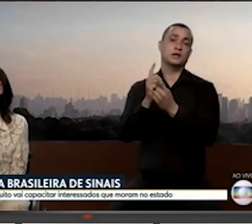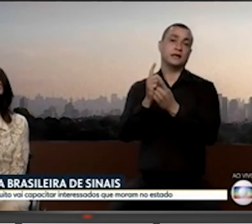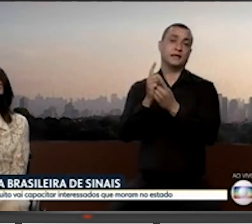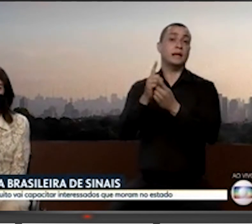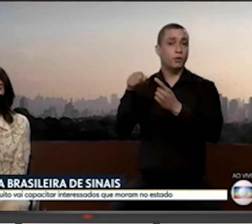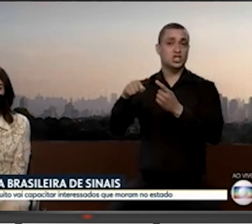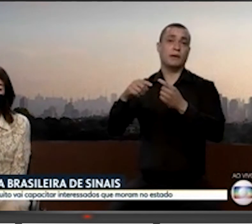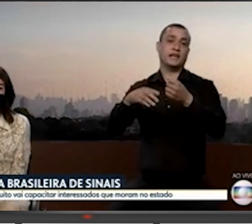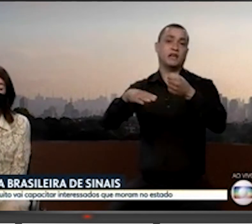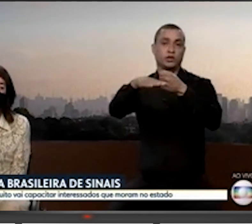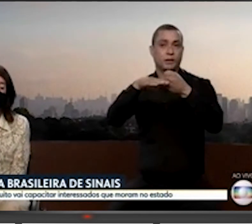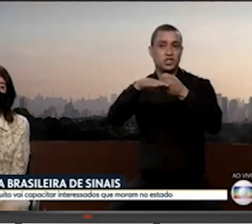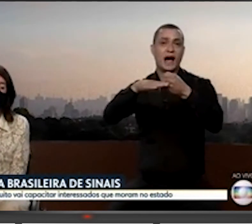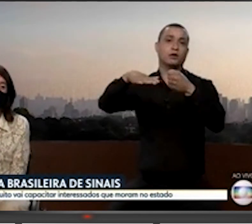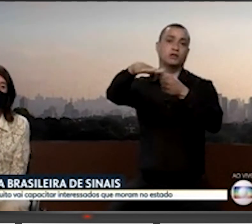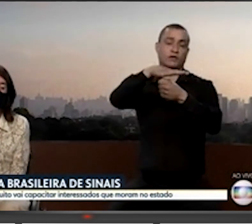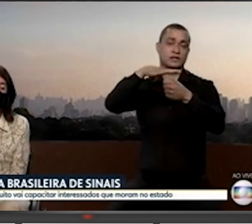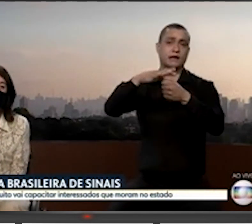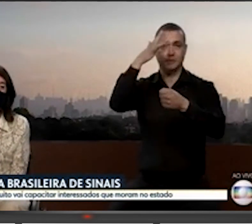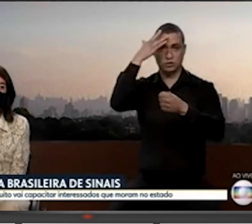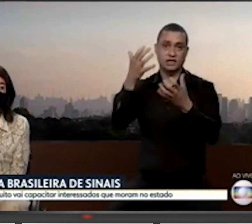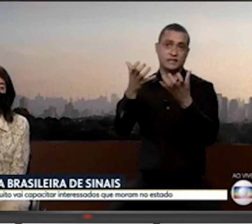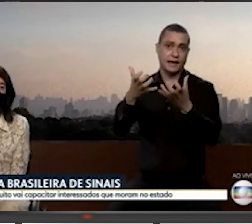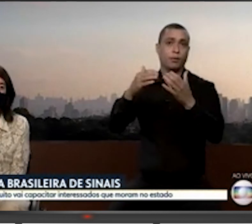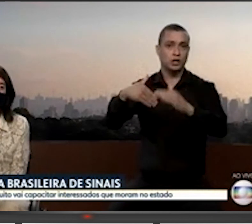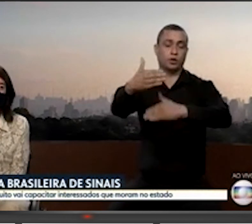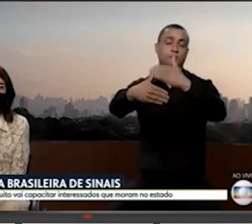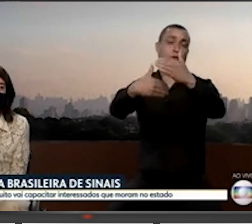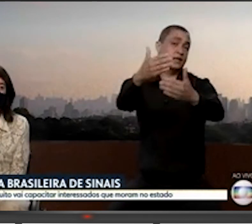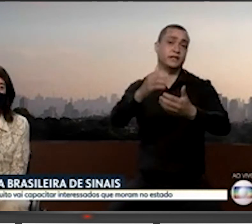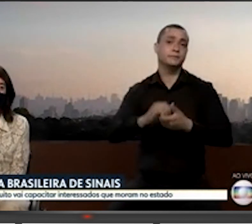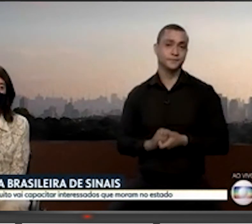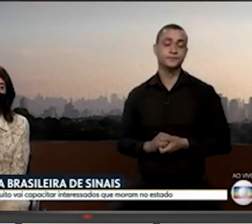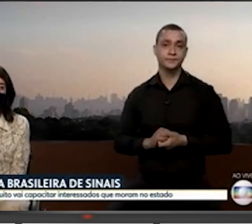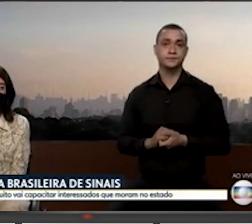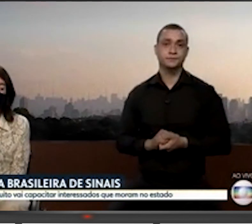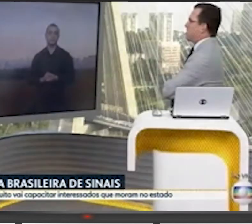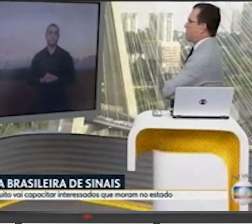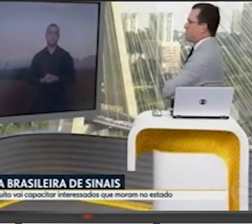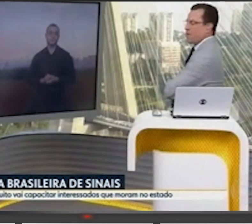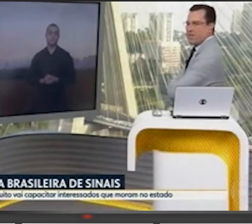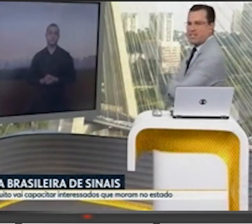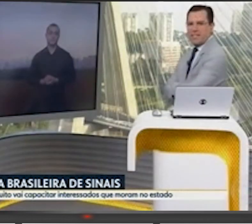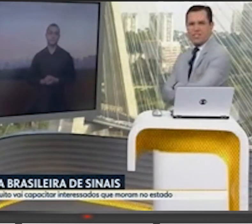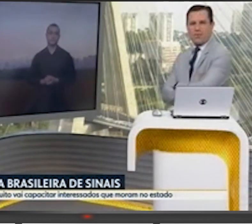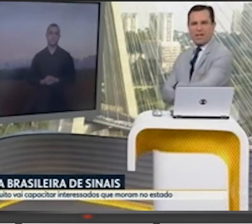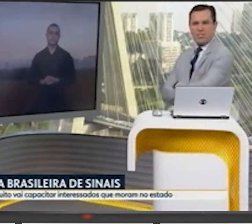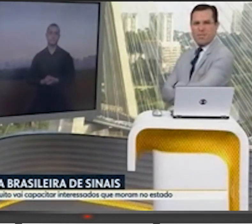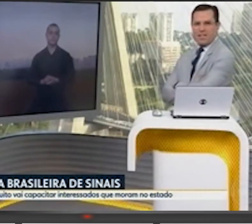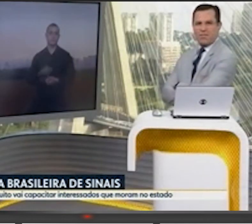e depois a gente também tem nível intermediário, nível avançado, as pessoas que quiserem podem prosseguir. Você faz com uma facilidade tão grande que parece que